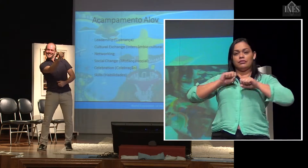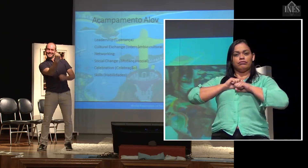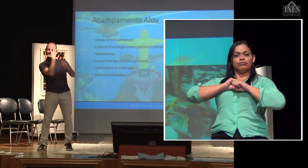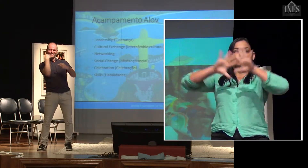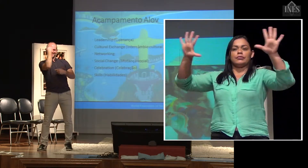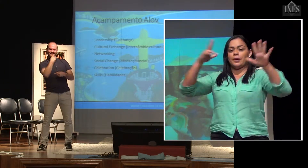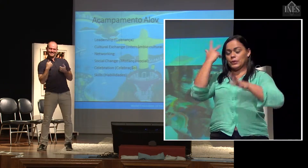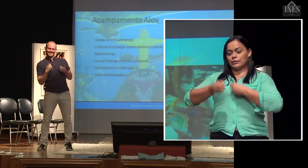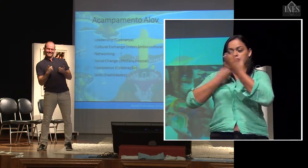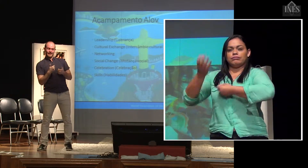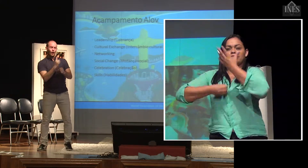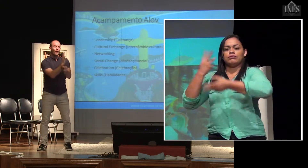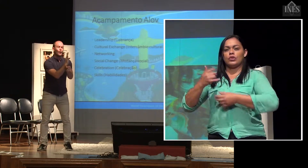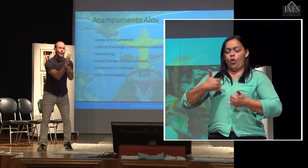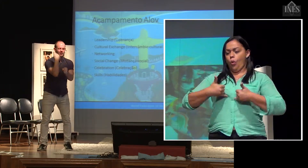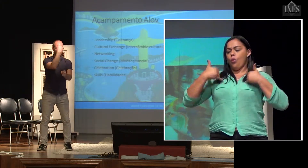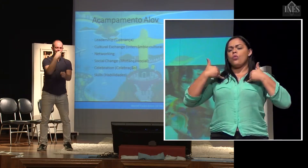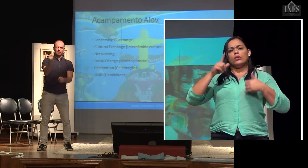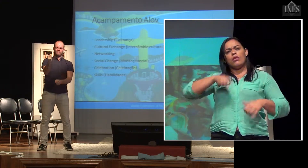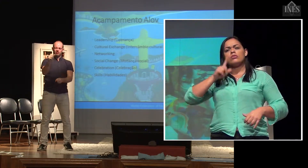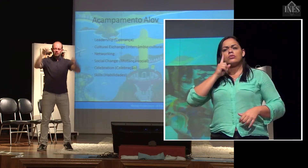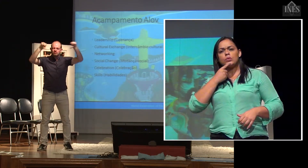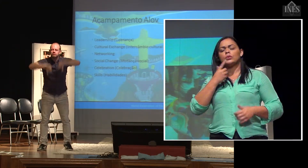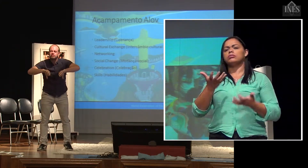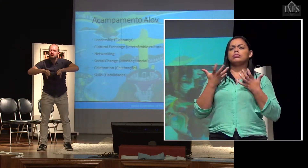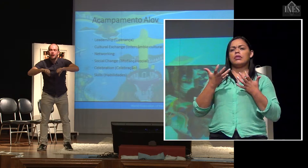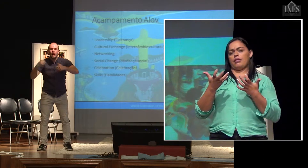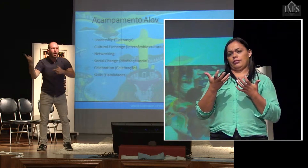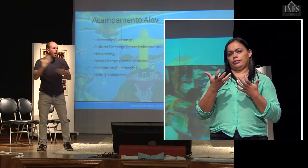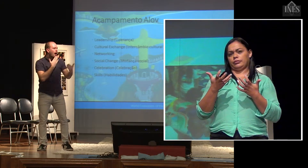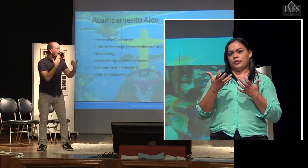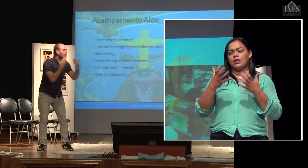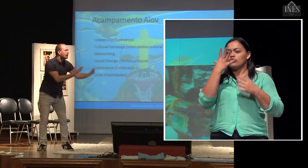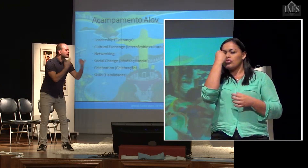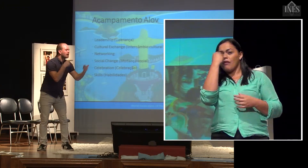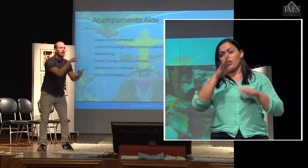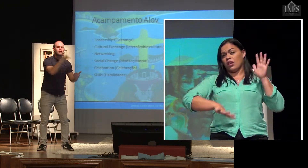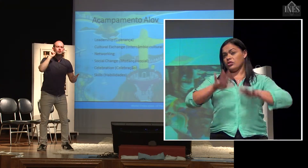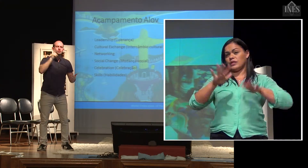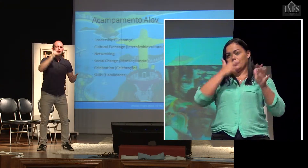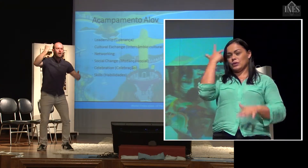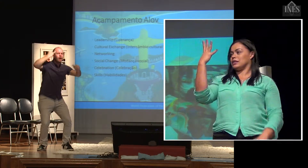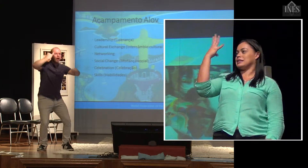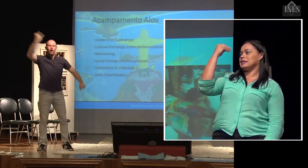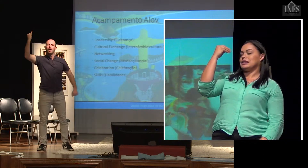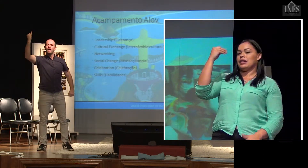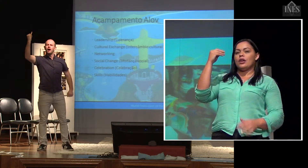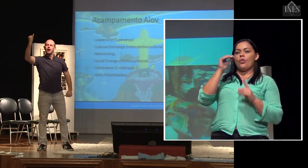a gente quer que elas tenham orgulho de quem elas são, a gente quer... Para tirar foto, por exemplo, vocês não tiram um selfie com a luz de vela, a ser que vocês queiram